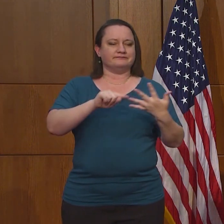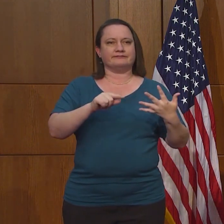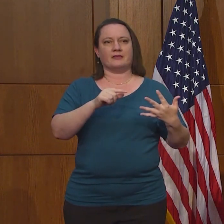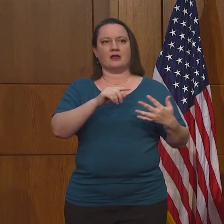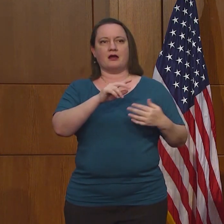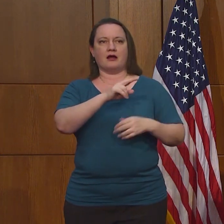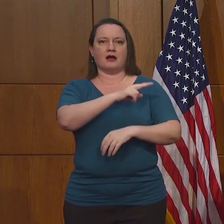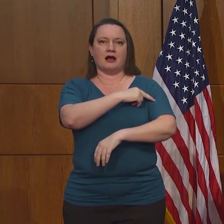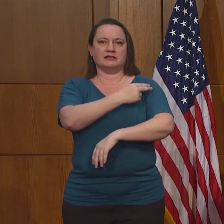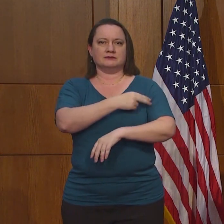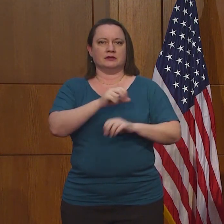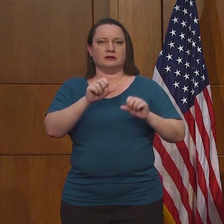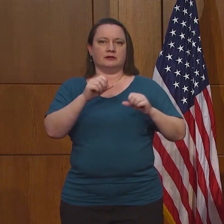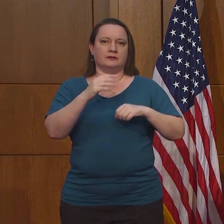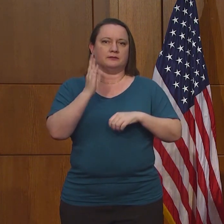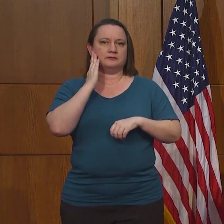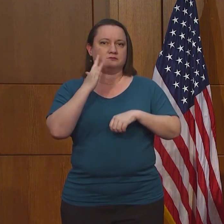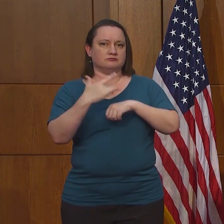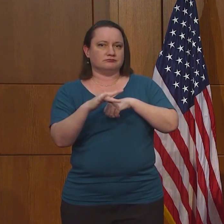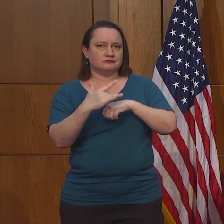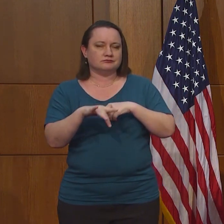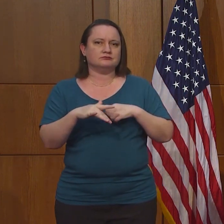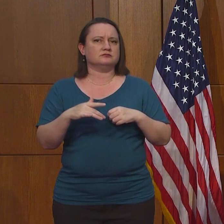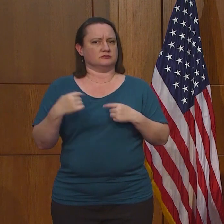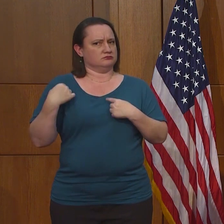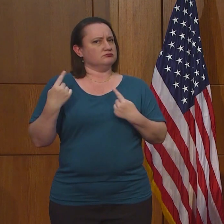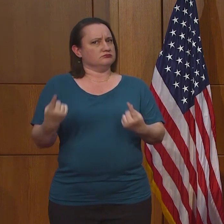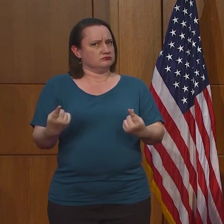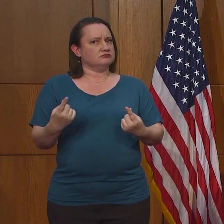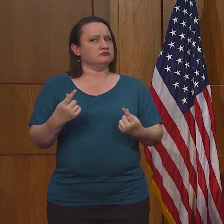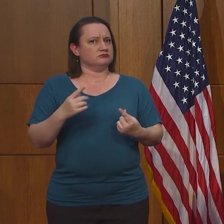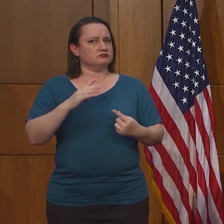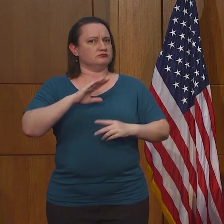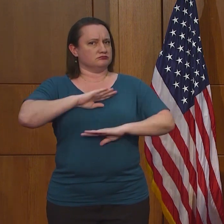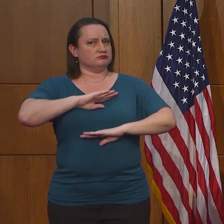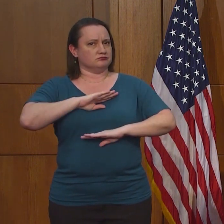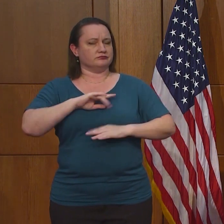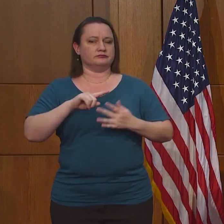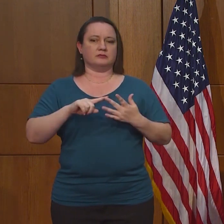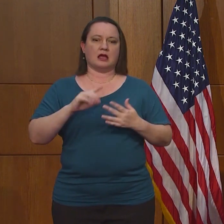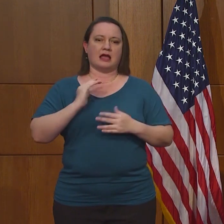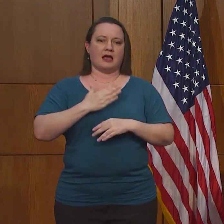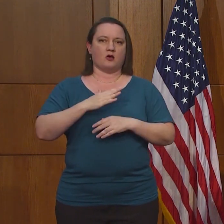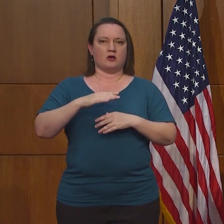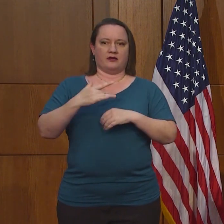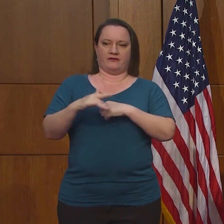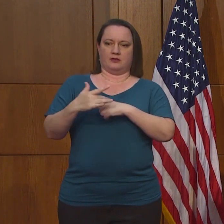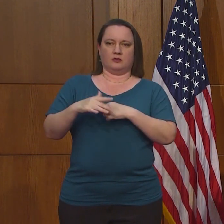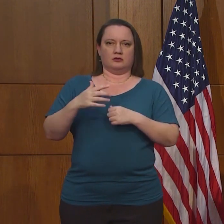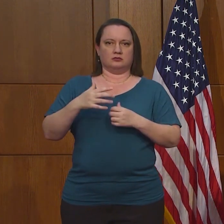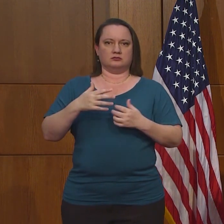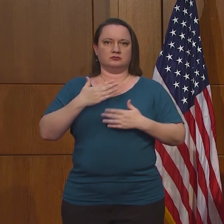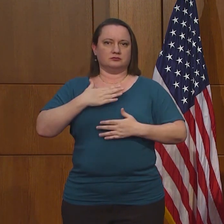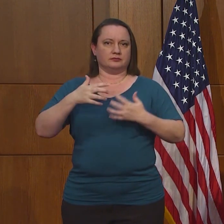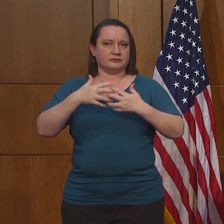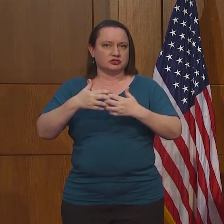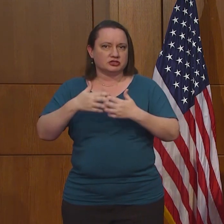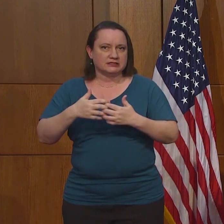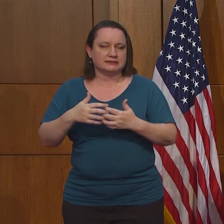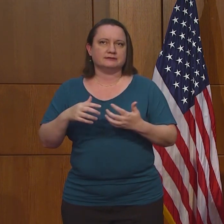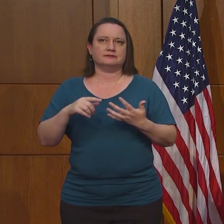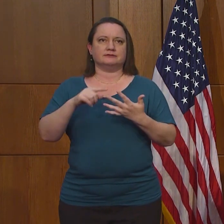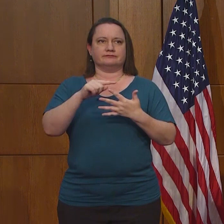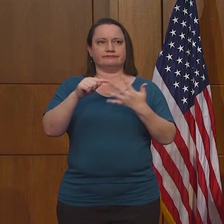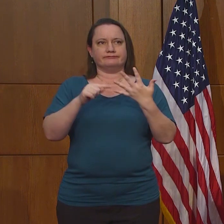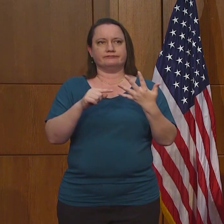las capacidades de los hospitales, las que son fuertes para nosotros. Capacidad para respiradores artificiales, los equipos